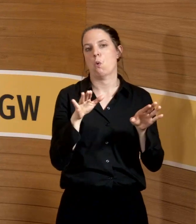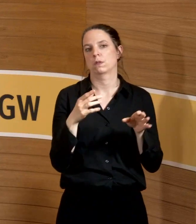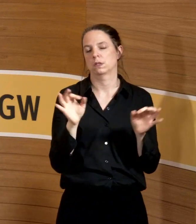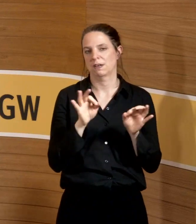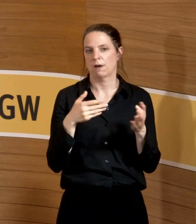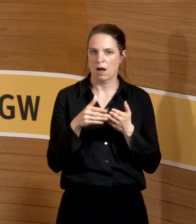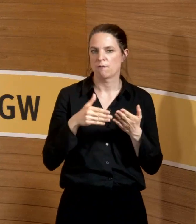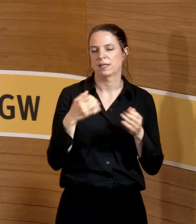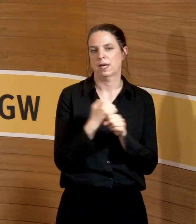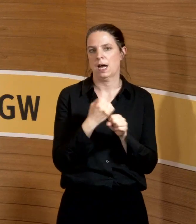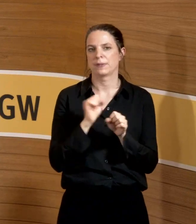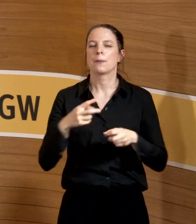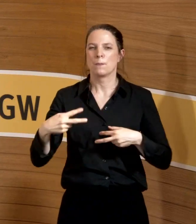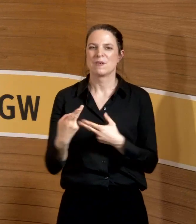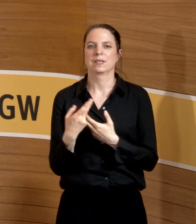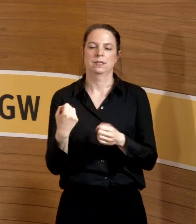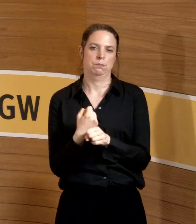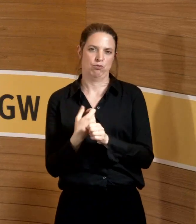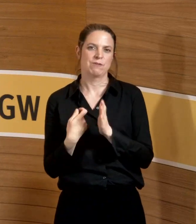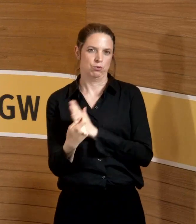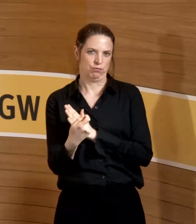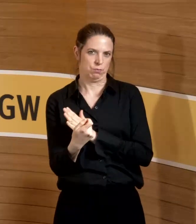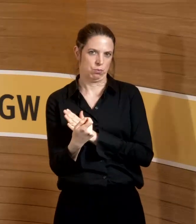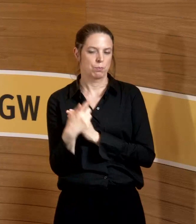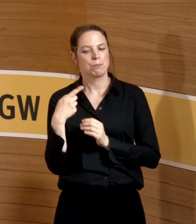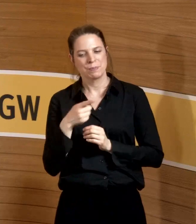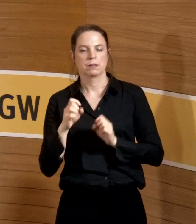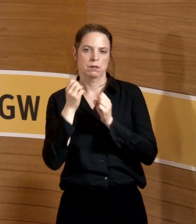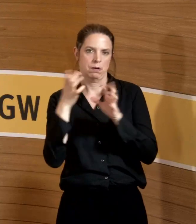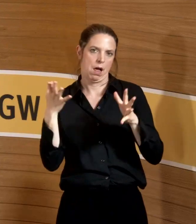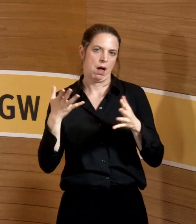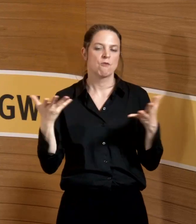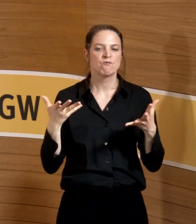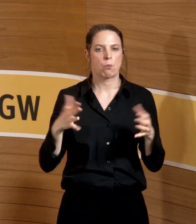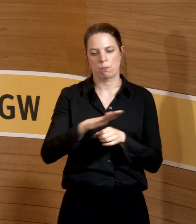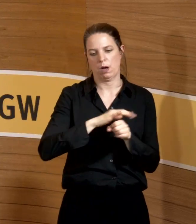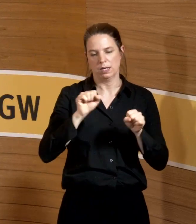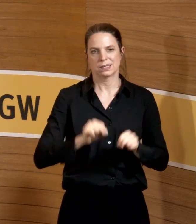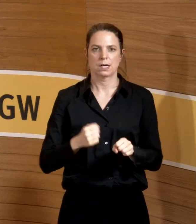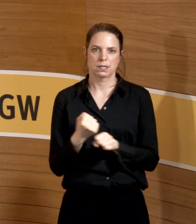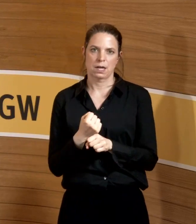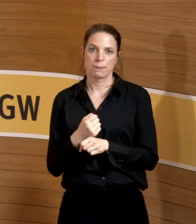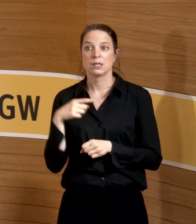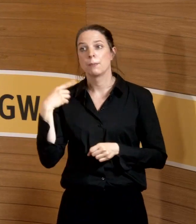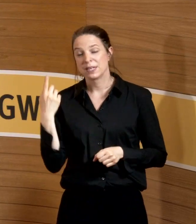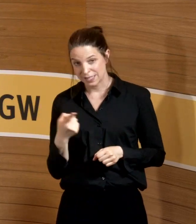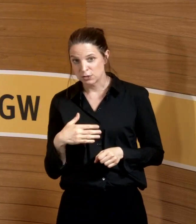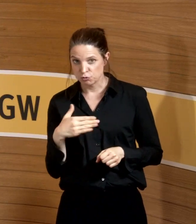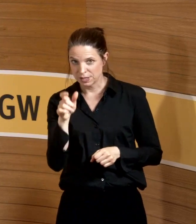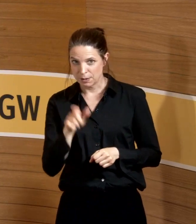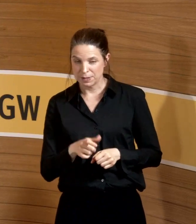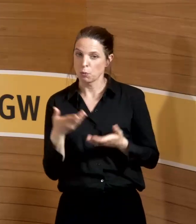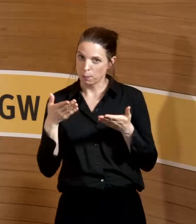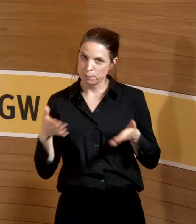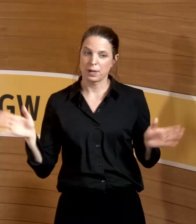befristete Beschäftigungsverbot. Dann muss die Schwangere aber bereit sein, es zu sagen, wenn, das steht ja nur,